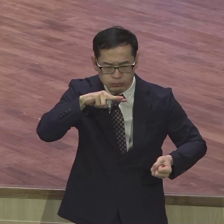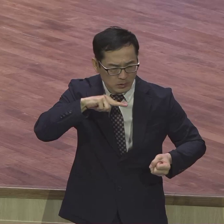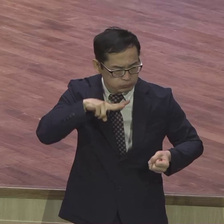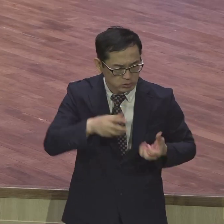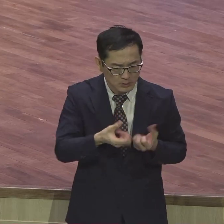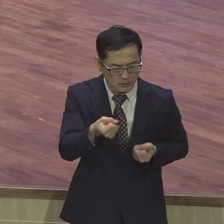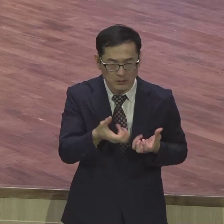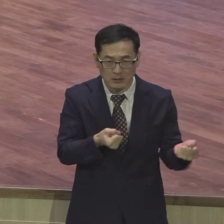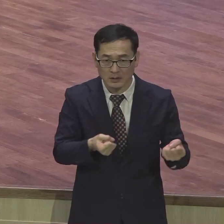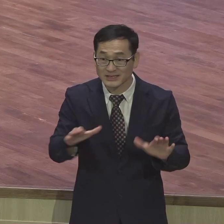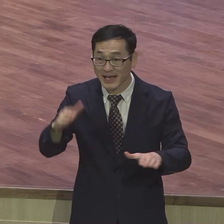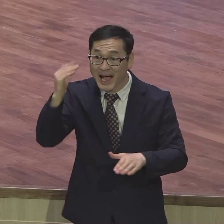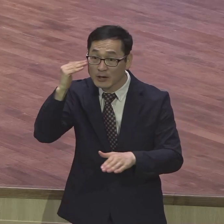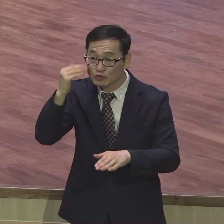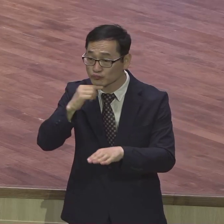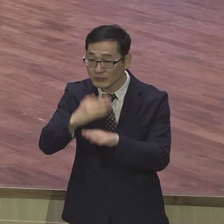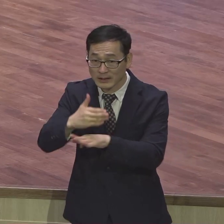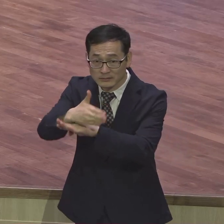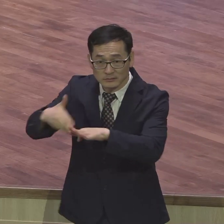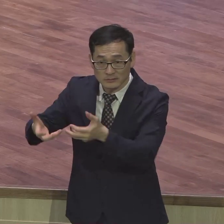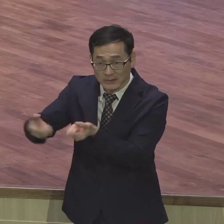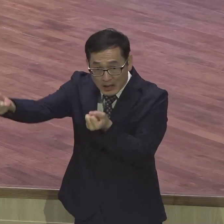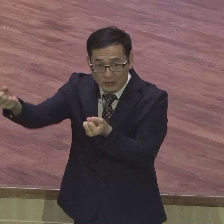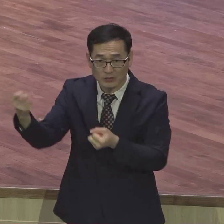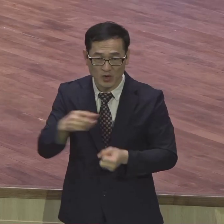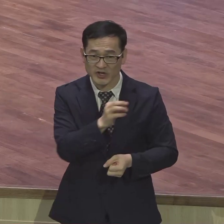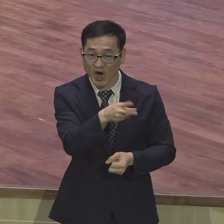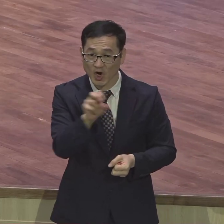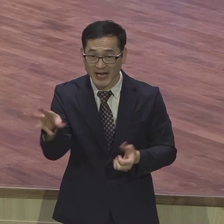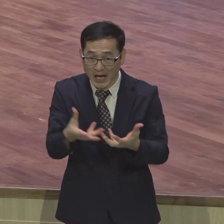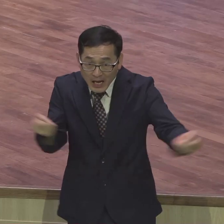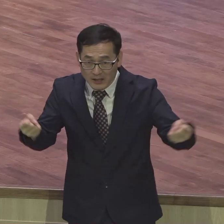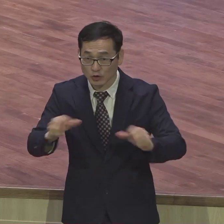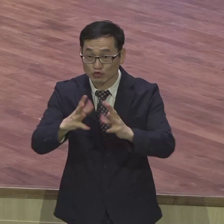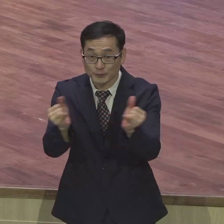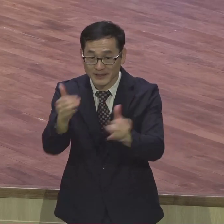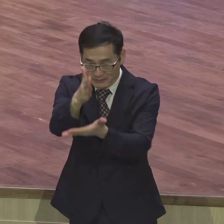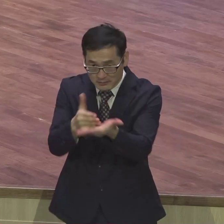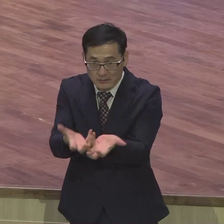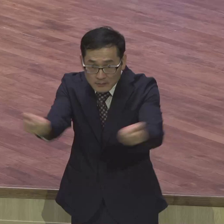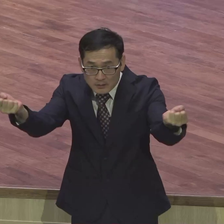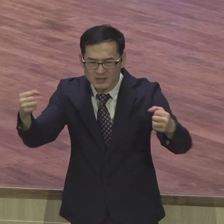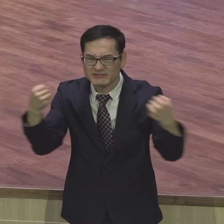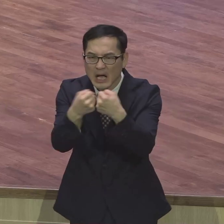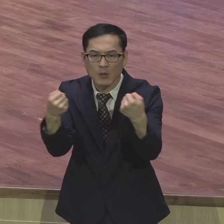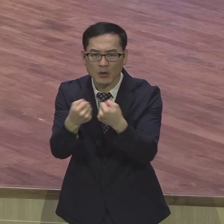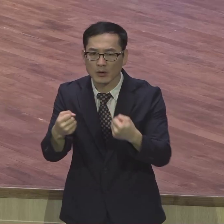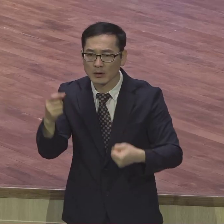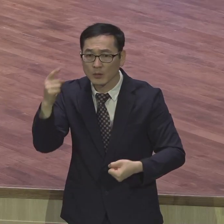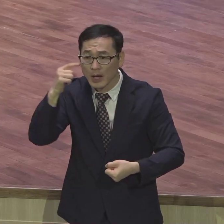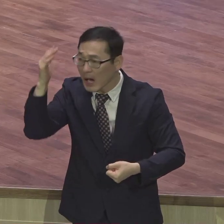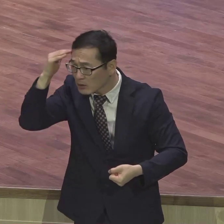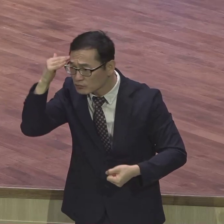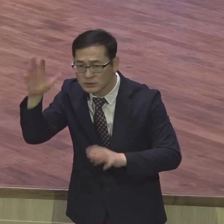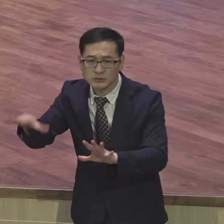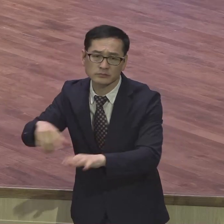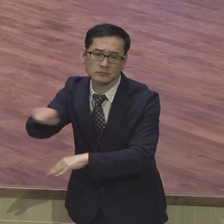남북이 나누어졌지 여자가 나누어졌지 국민들을 나누어 놓지 누가 하는 짓입니까 이거 누가 원하는 거냐고요 한민족인데